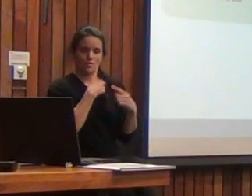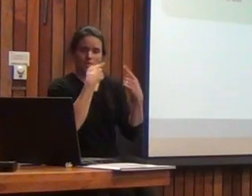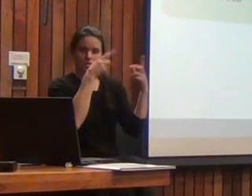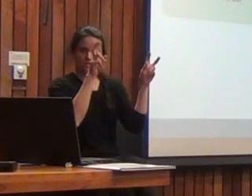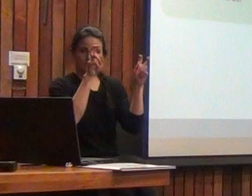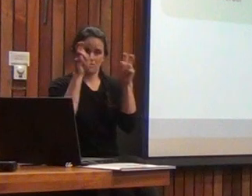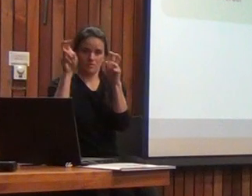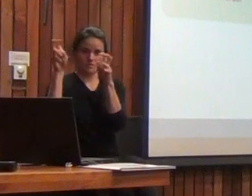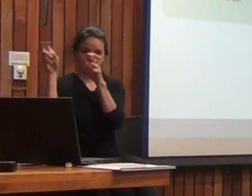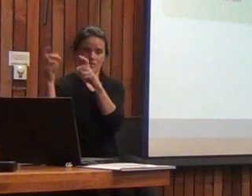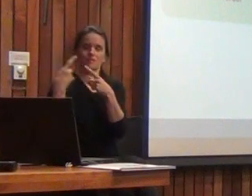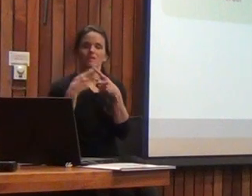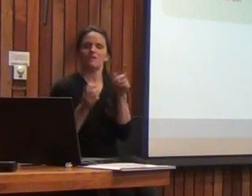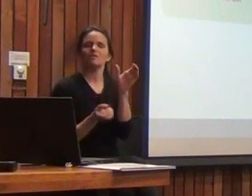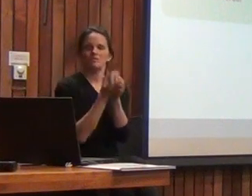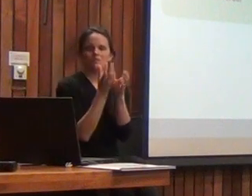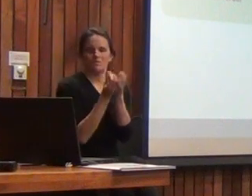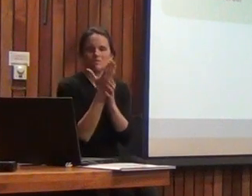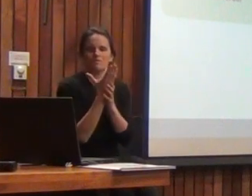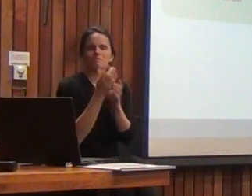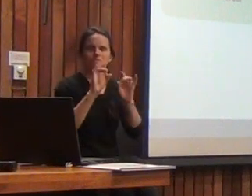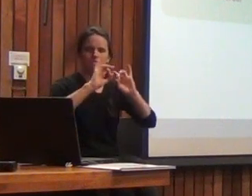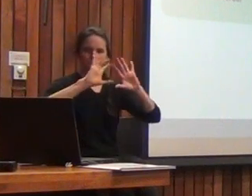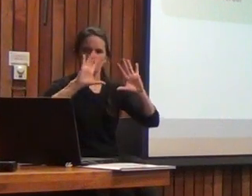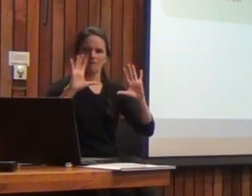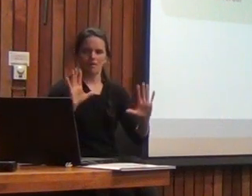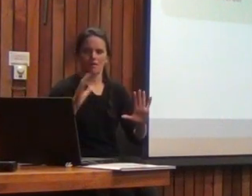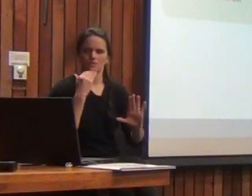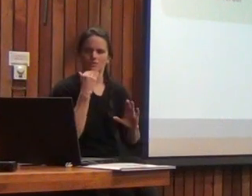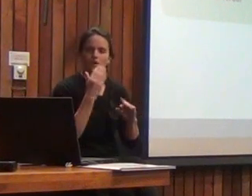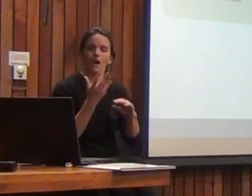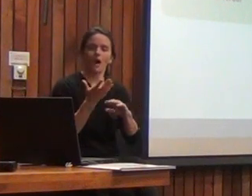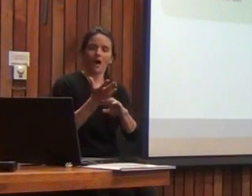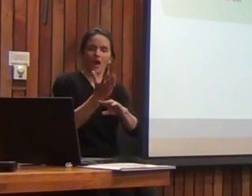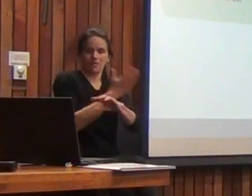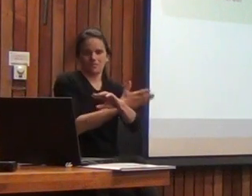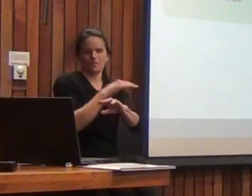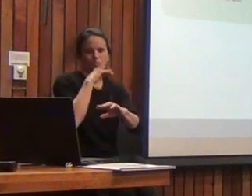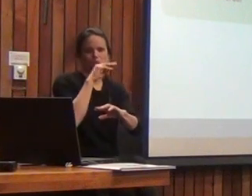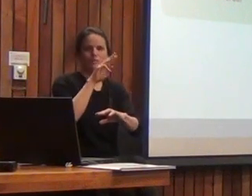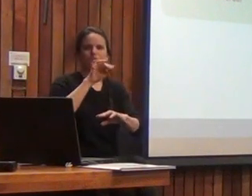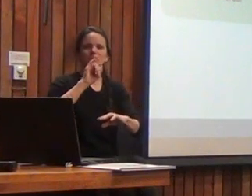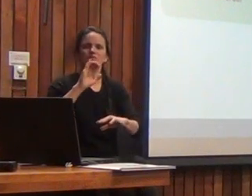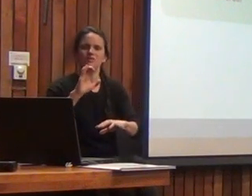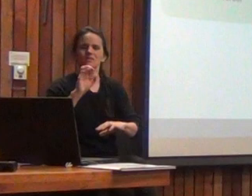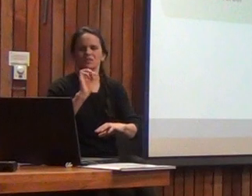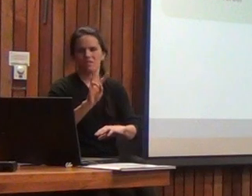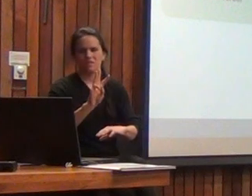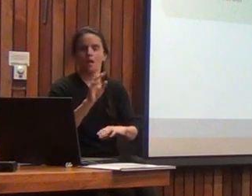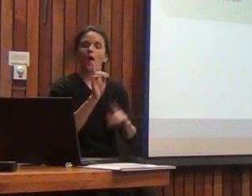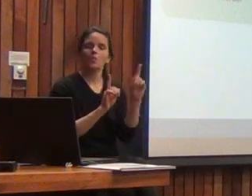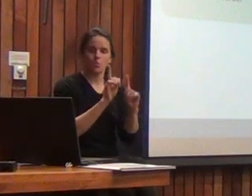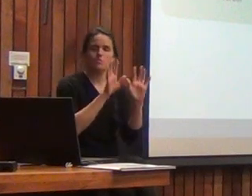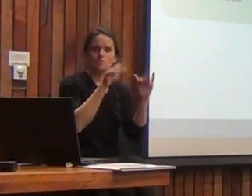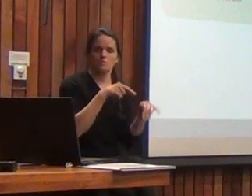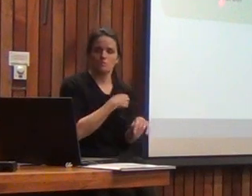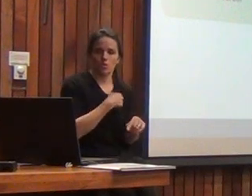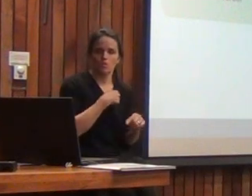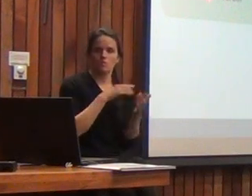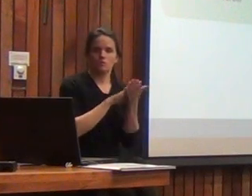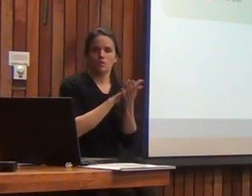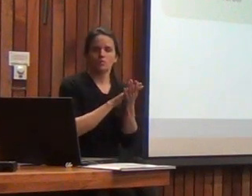bastante más modernos, bastante más claros, que los que había en el WIS-3. Hay algunos que conservan el mismo nombre,